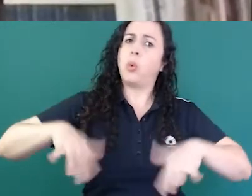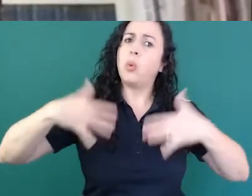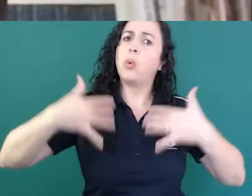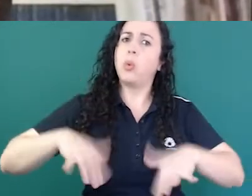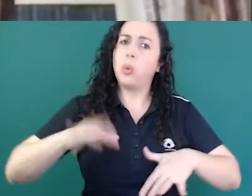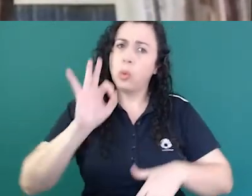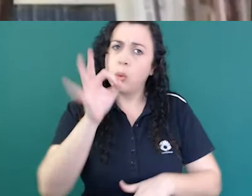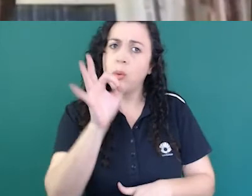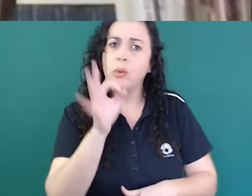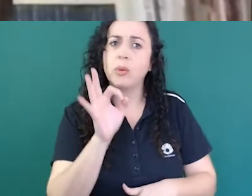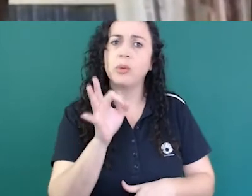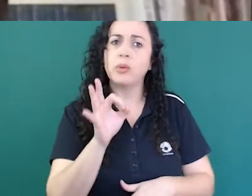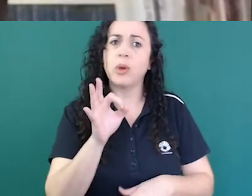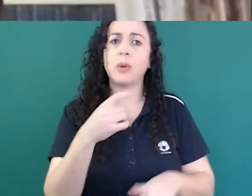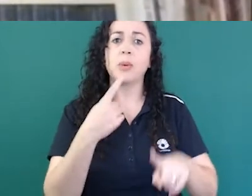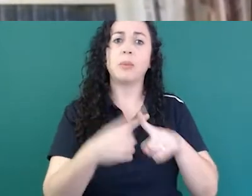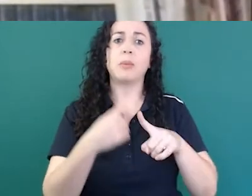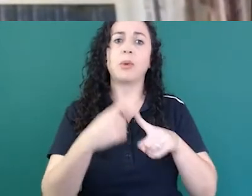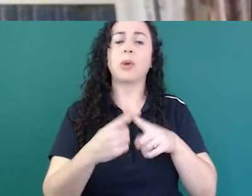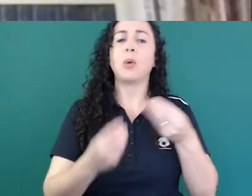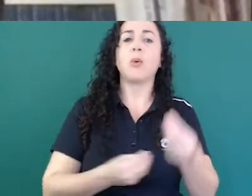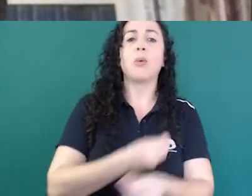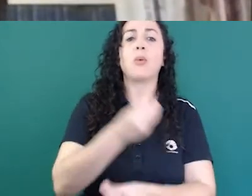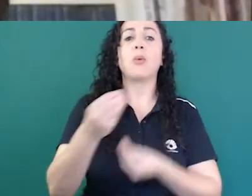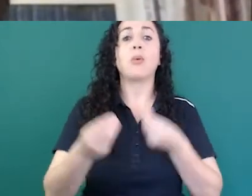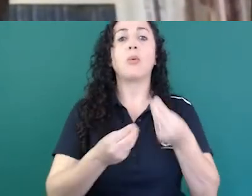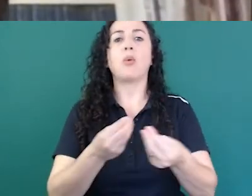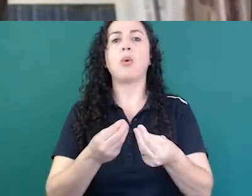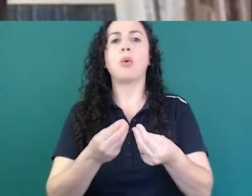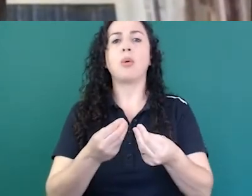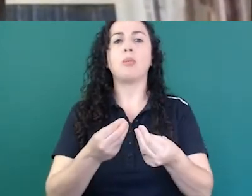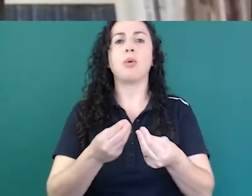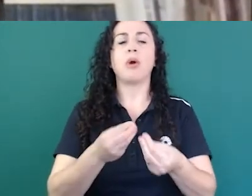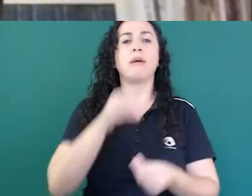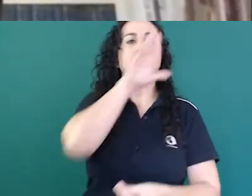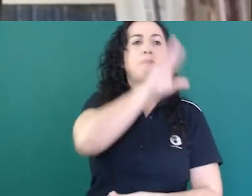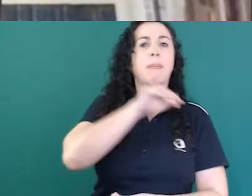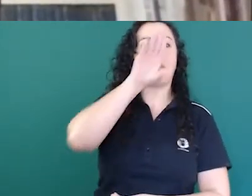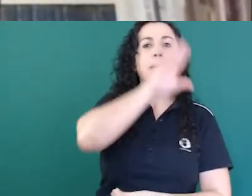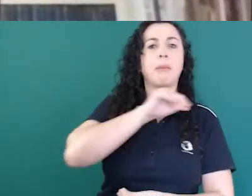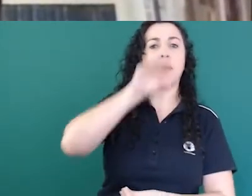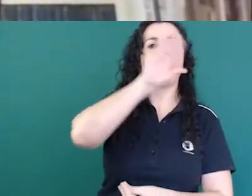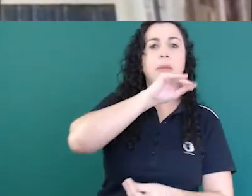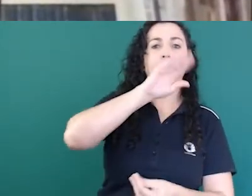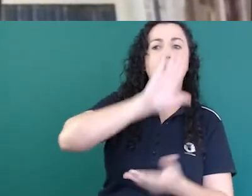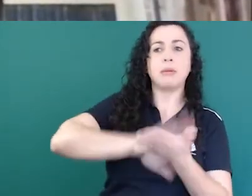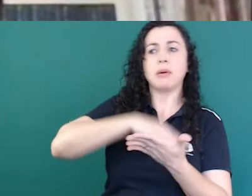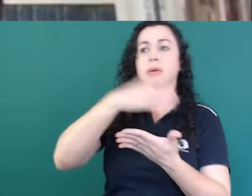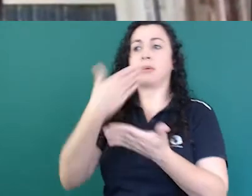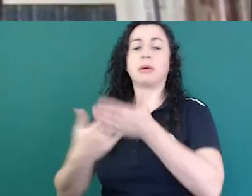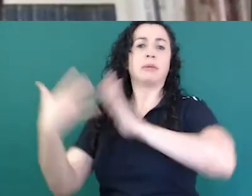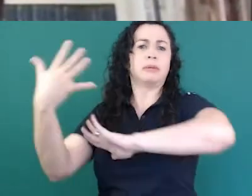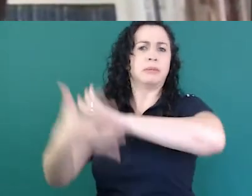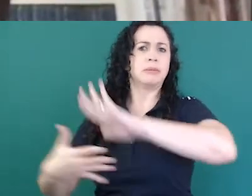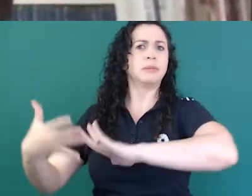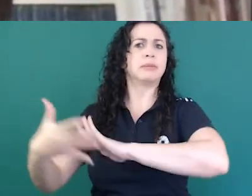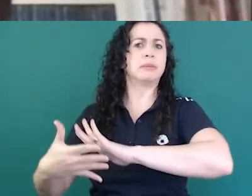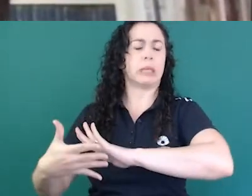interpretar a língua falada na forma dos sinais. Imagino que esse